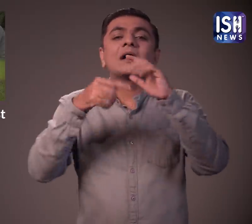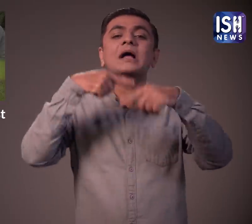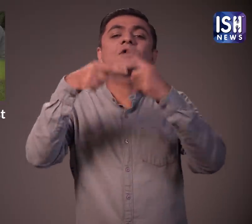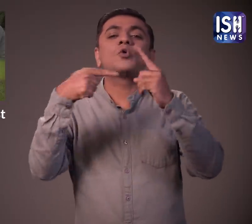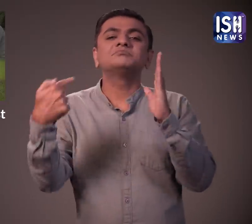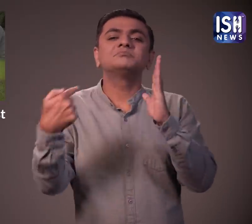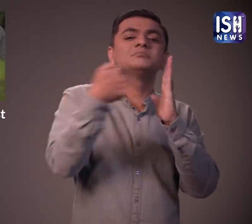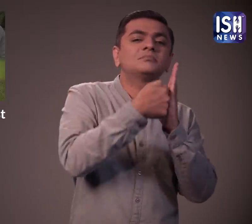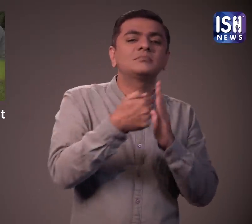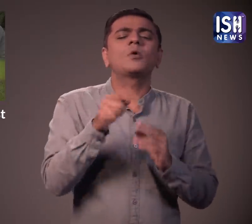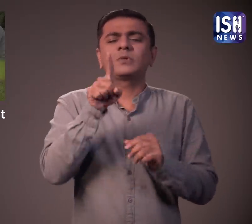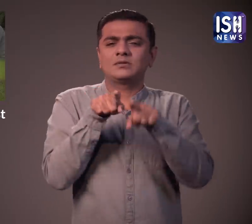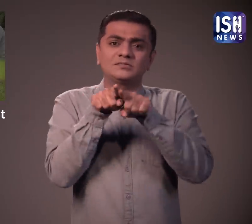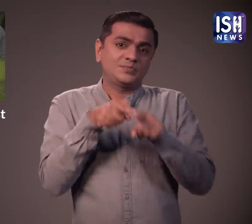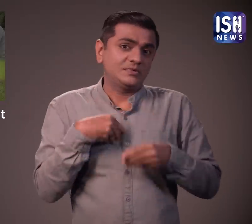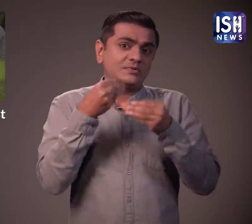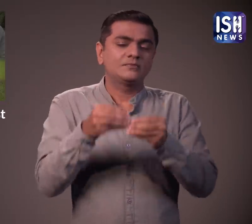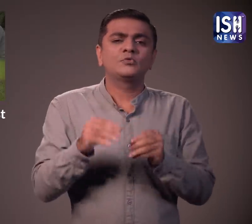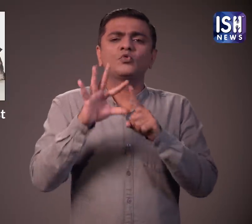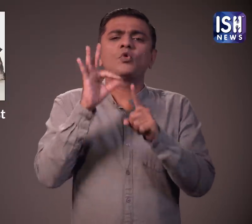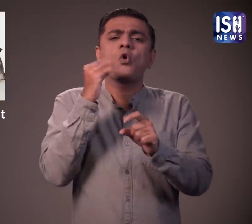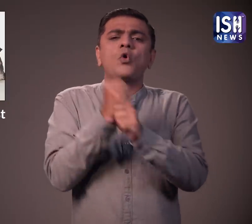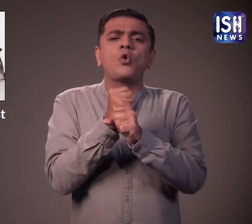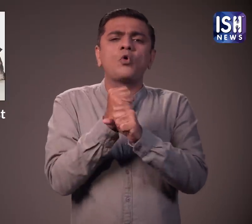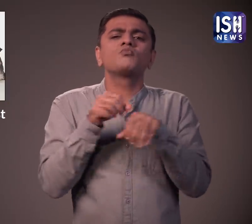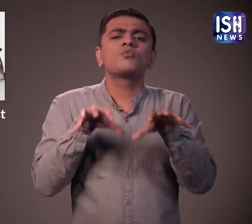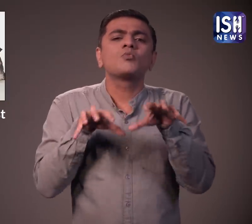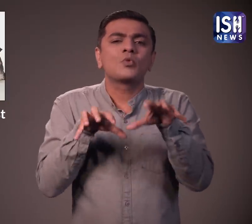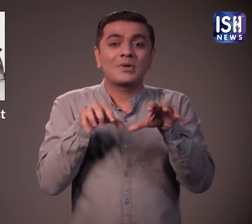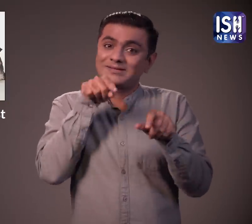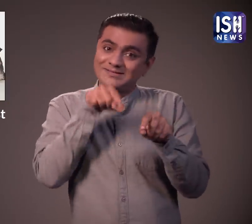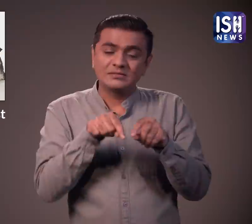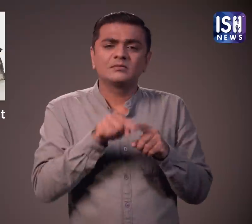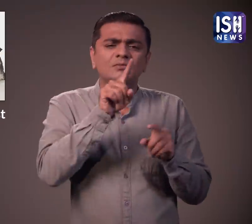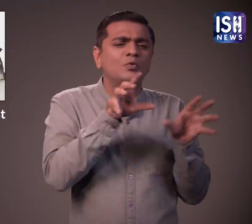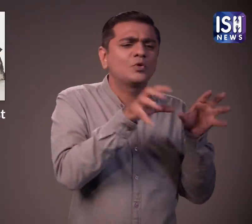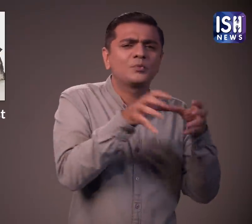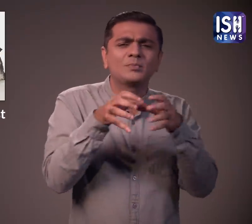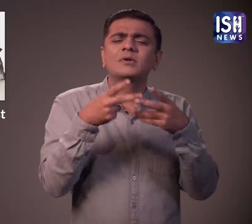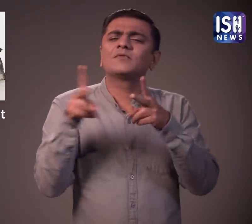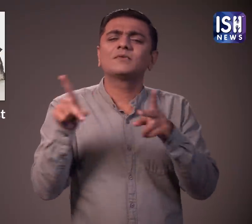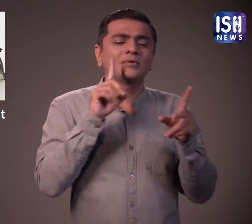उधारण के लिए कुत्तों की विभिन नसले होती है,